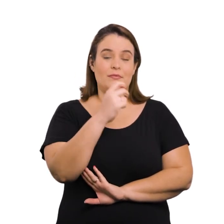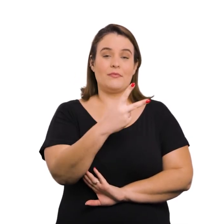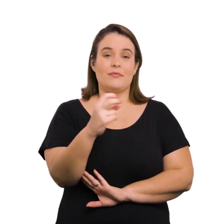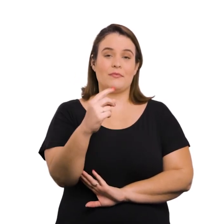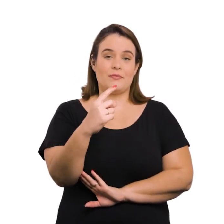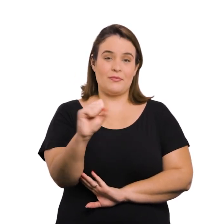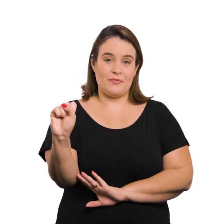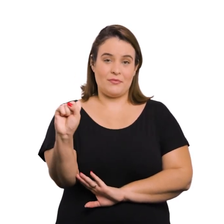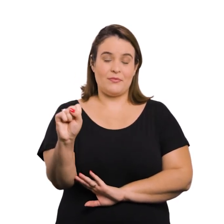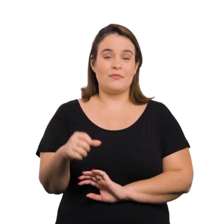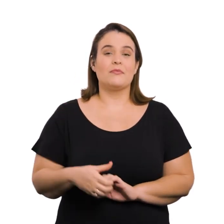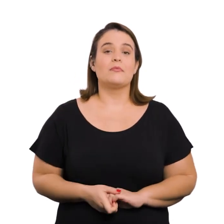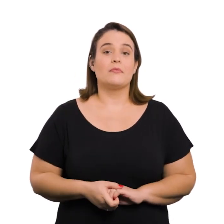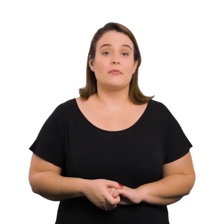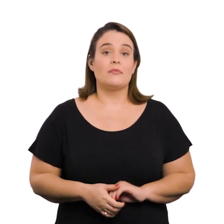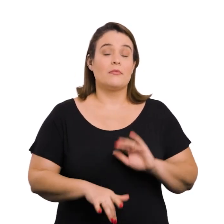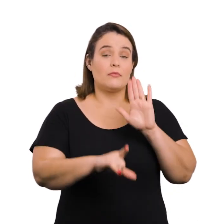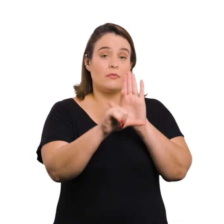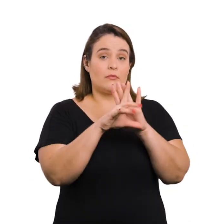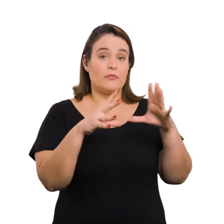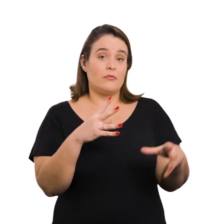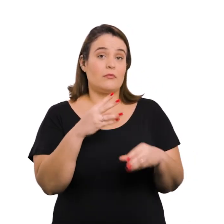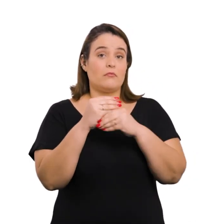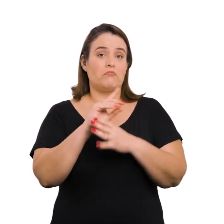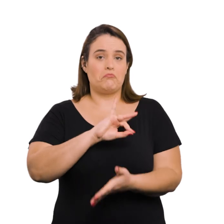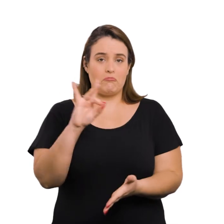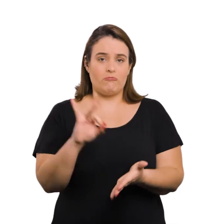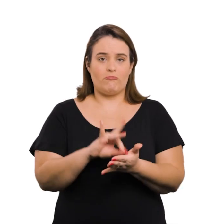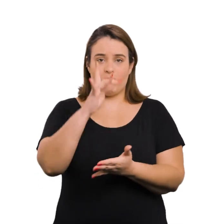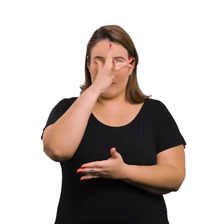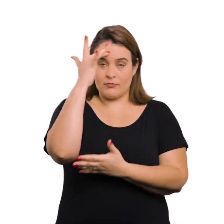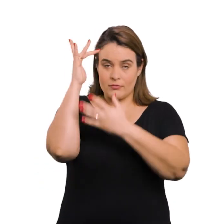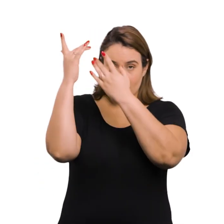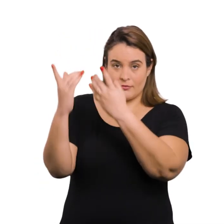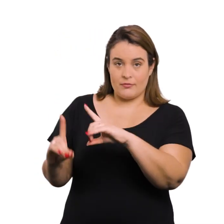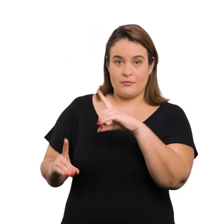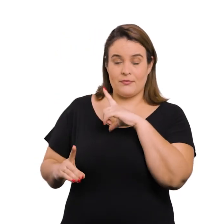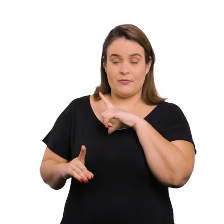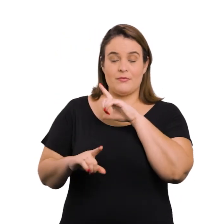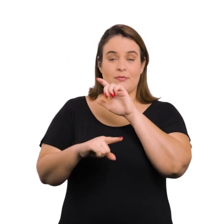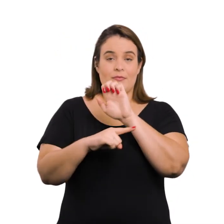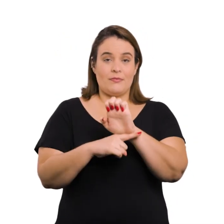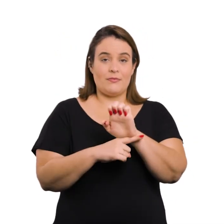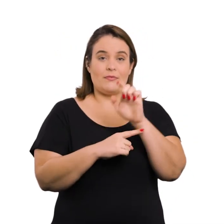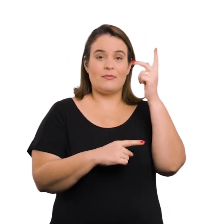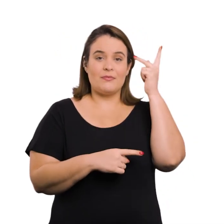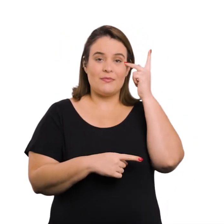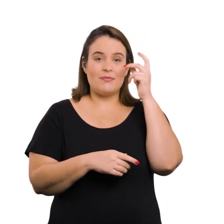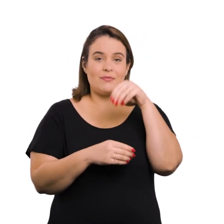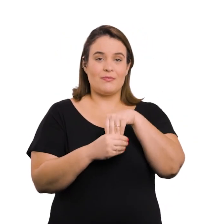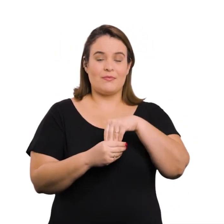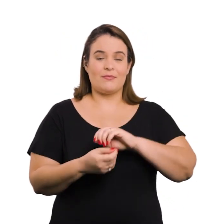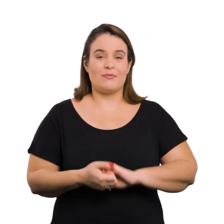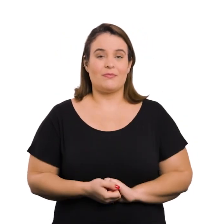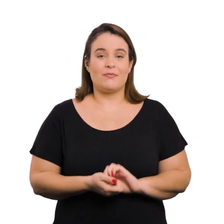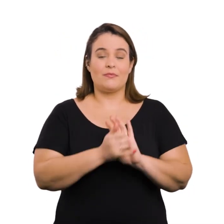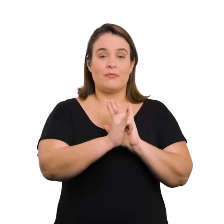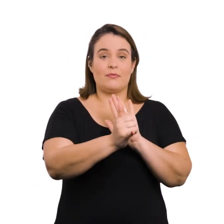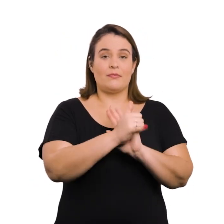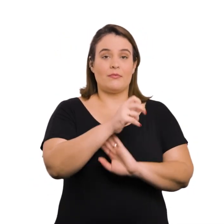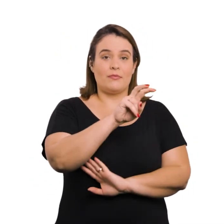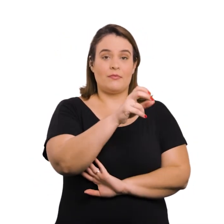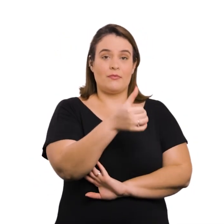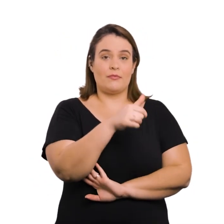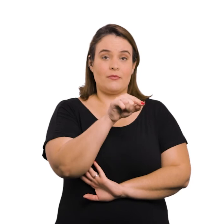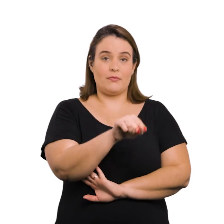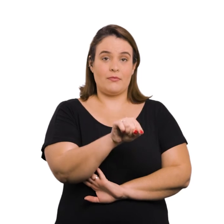abril de 2008. Consolida a legislação relativa à pessoa com deficiência no Estado de São Paulo. Decreto